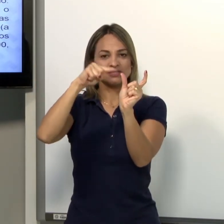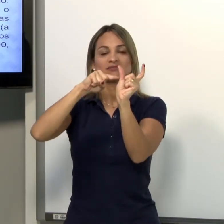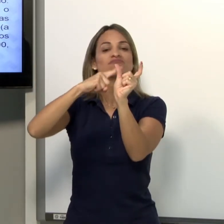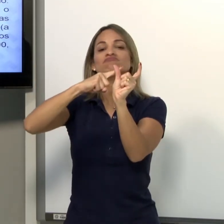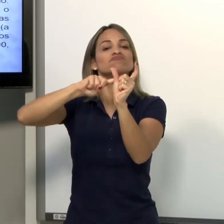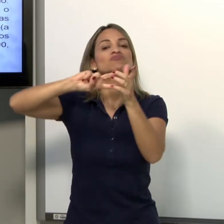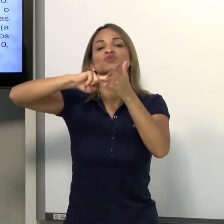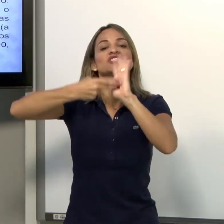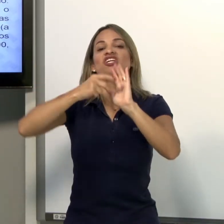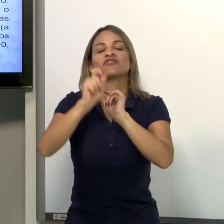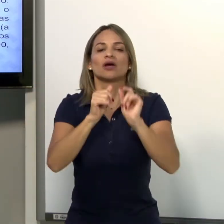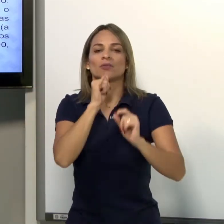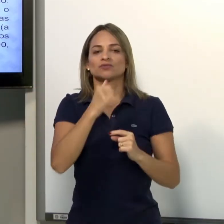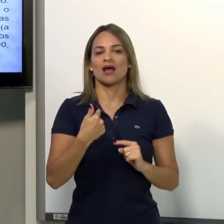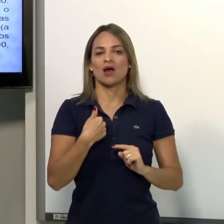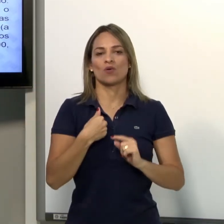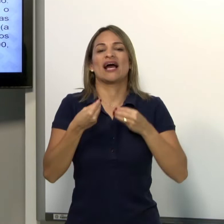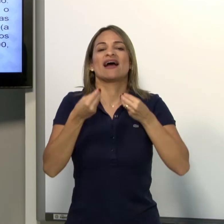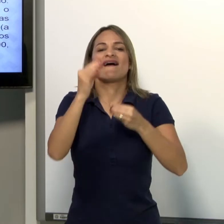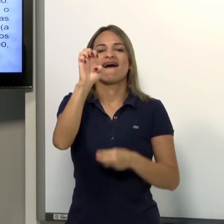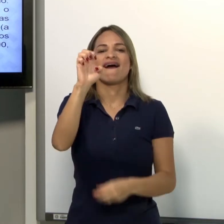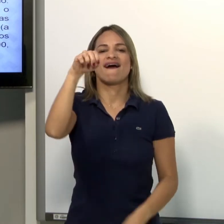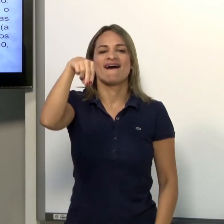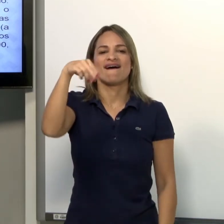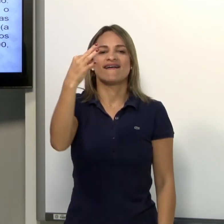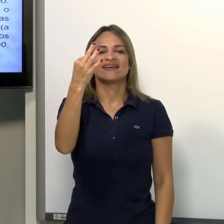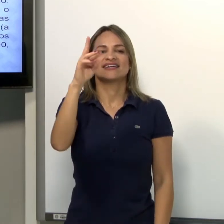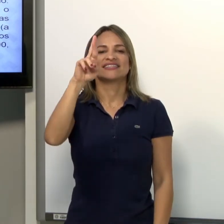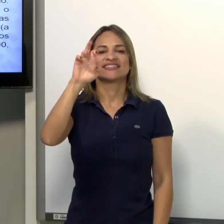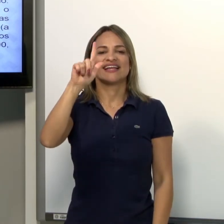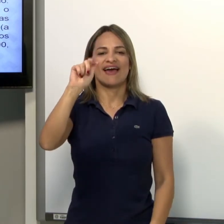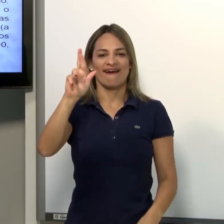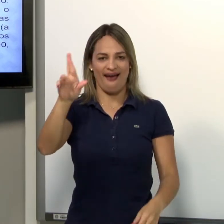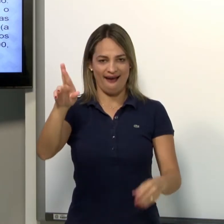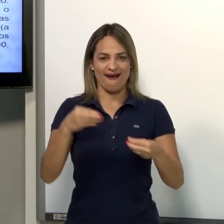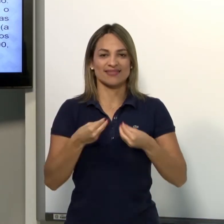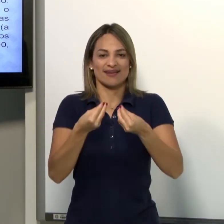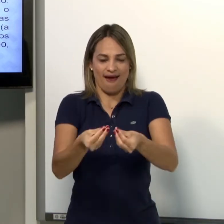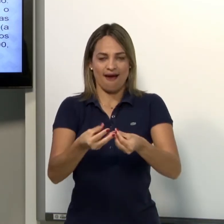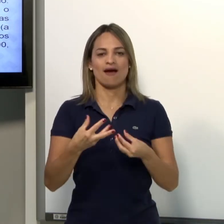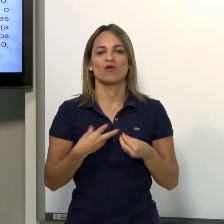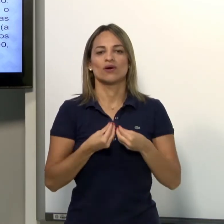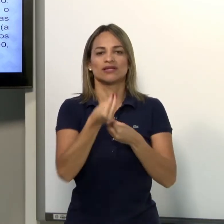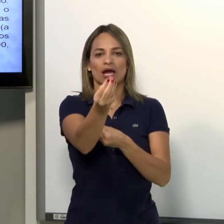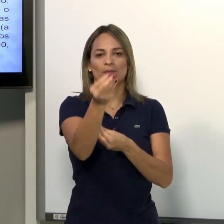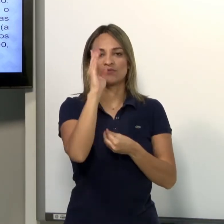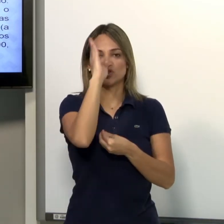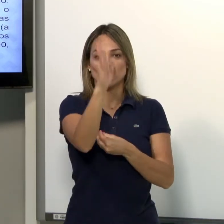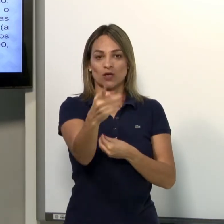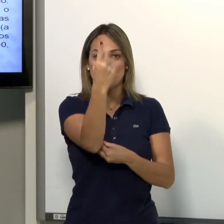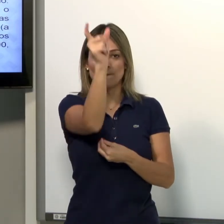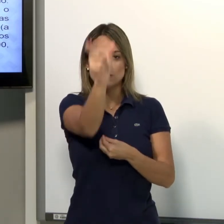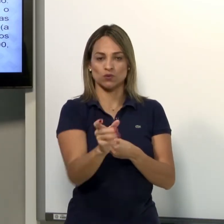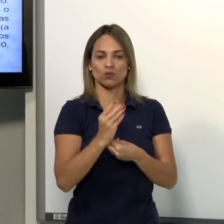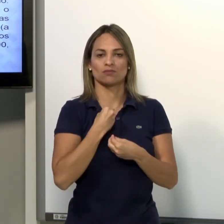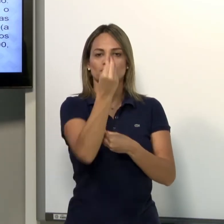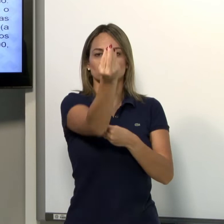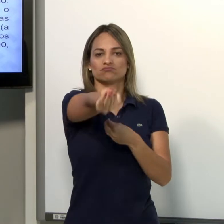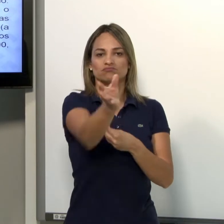Qual o significado? Por exemplo, entregar. Eu entrego diretamente a uma pessoa. Eu entrego a